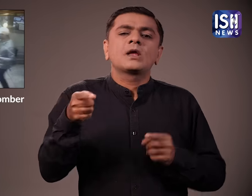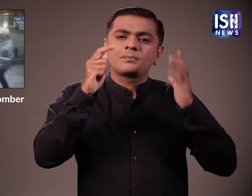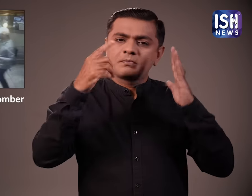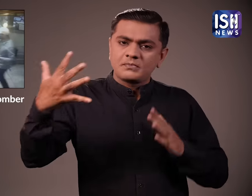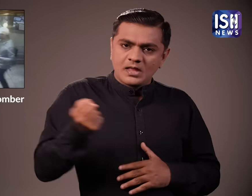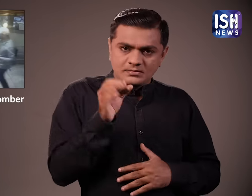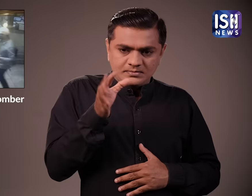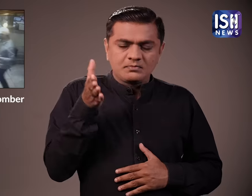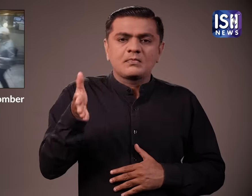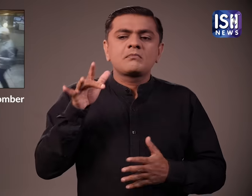थी